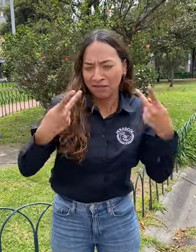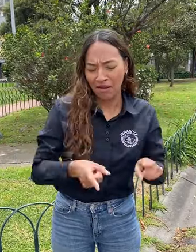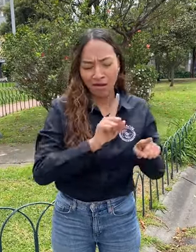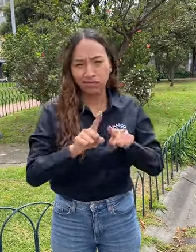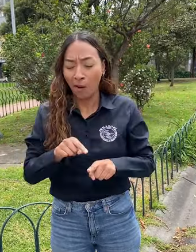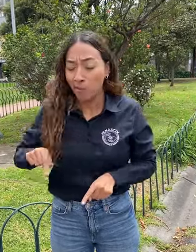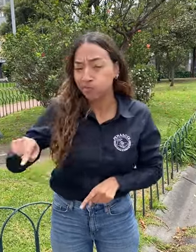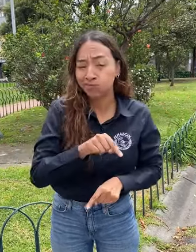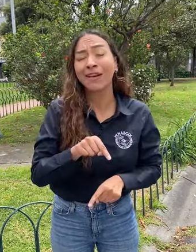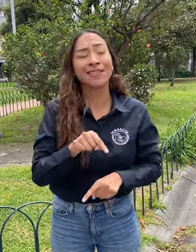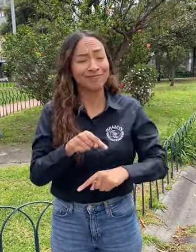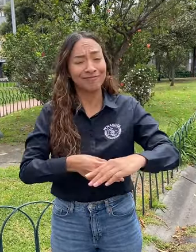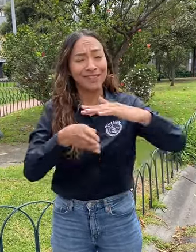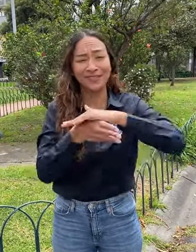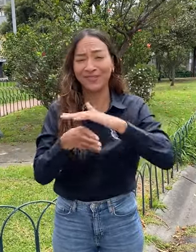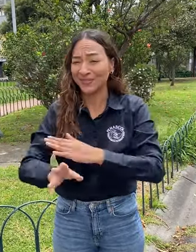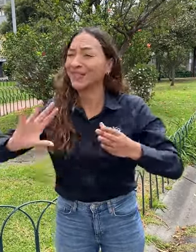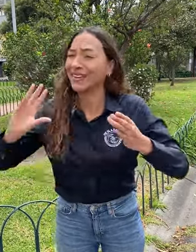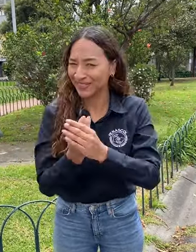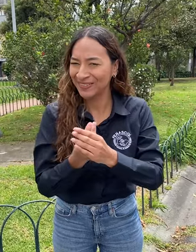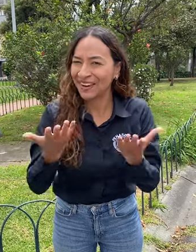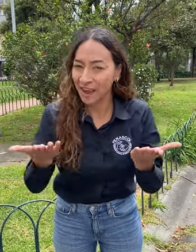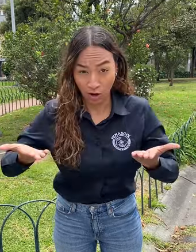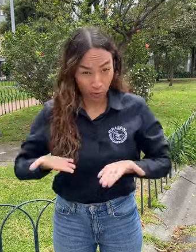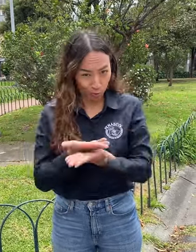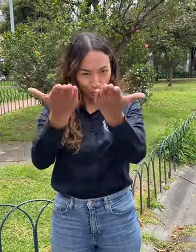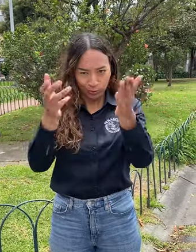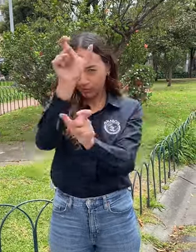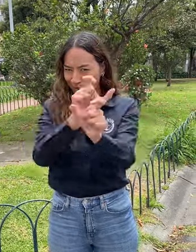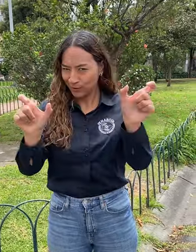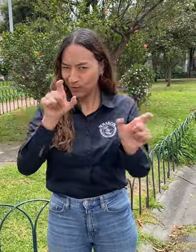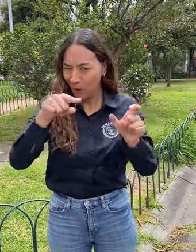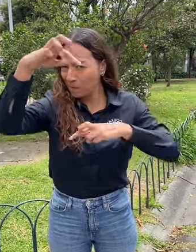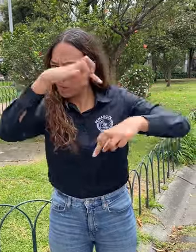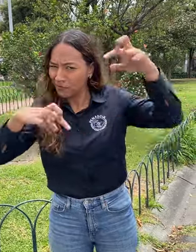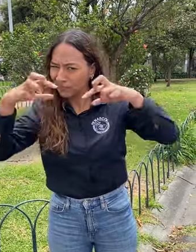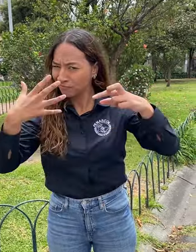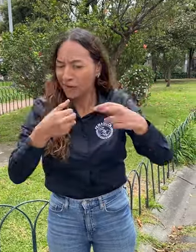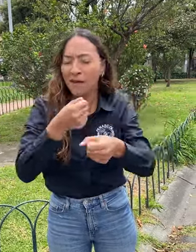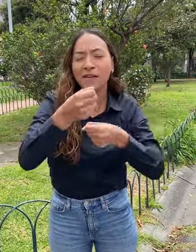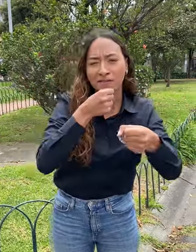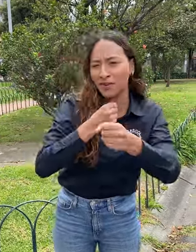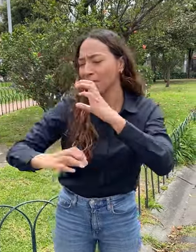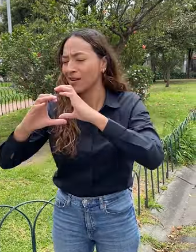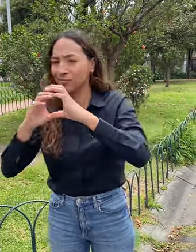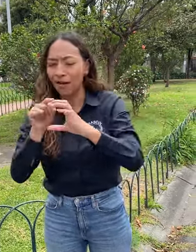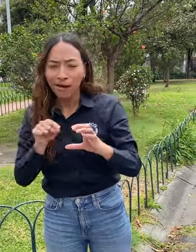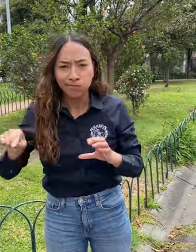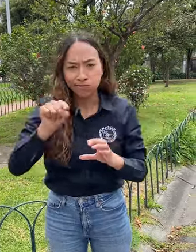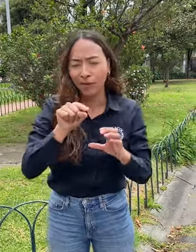noticias y demás contenidos, los hagas con criterios de accesibilidad e inclusión. En este día también reconocemos